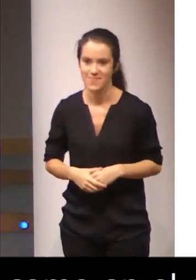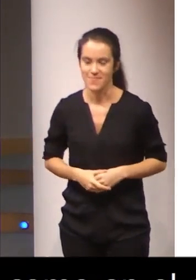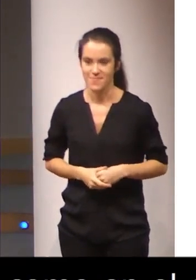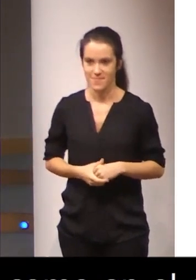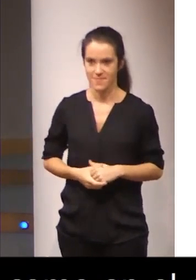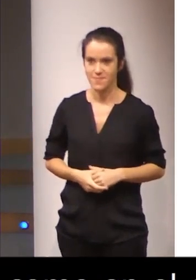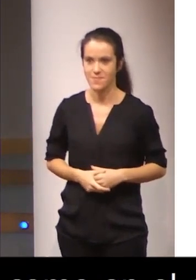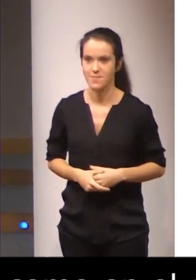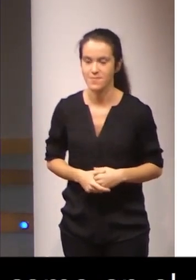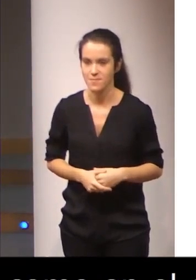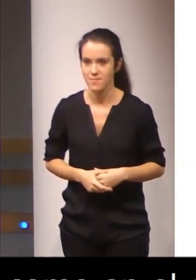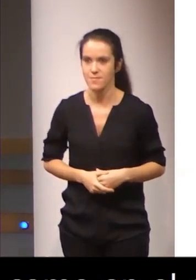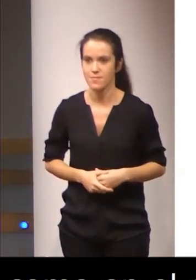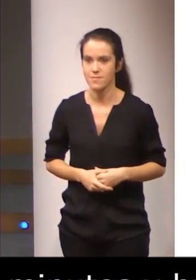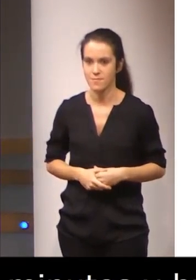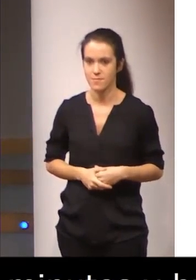Bueno,